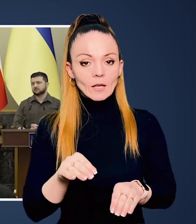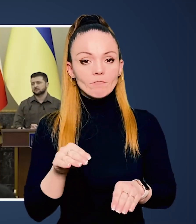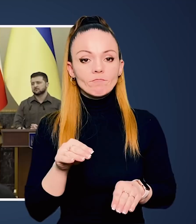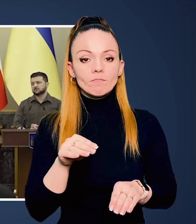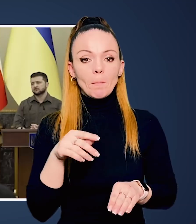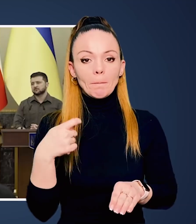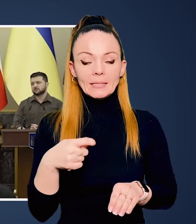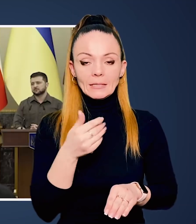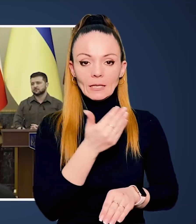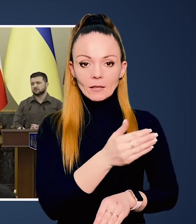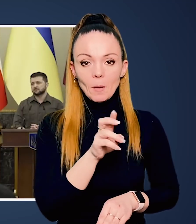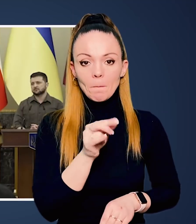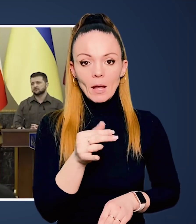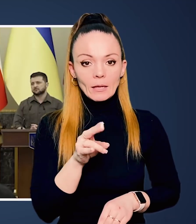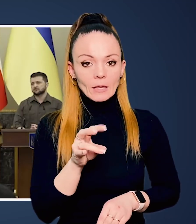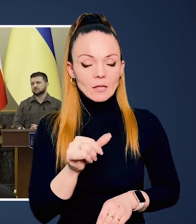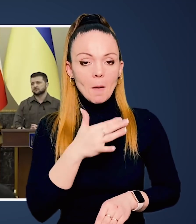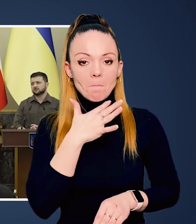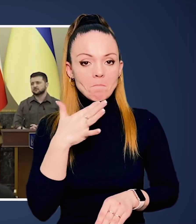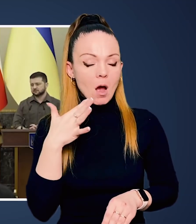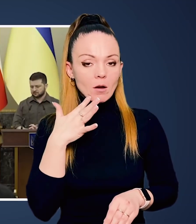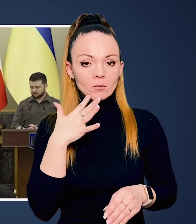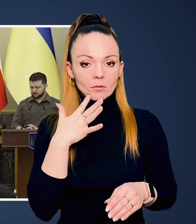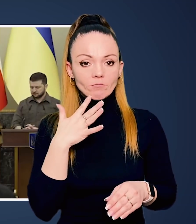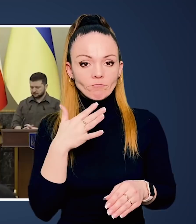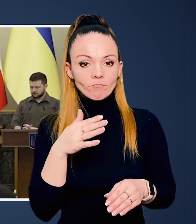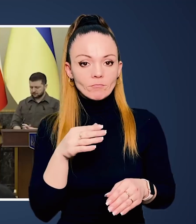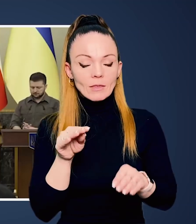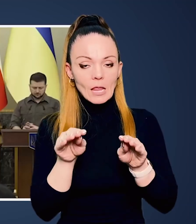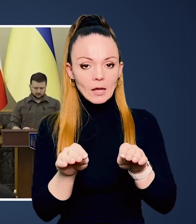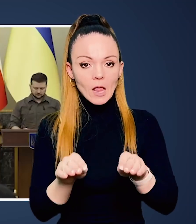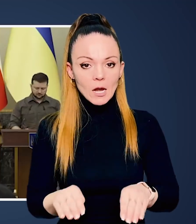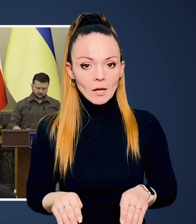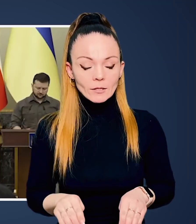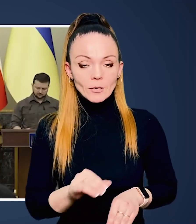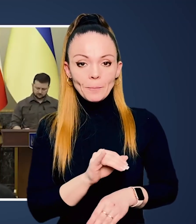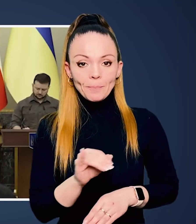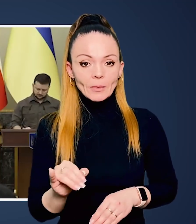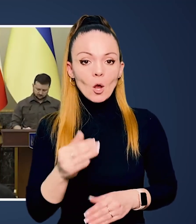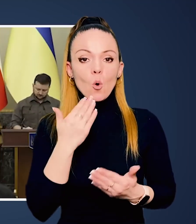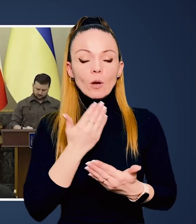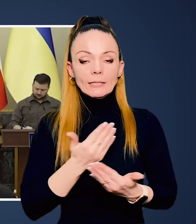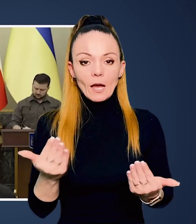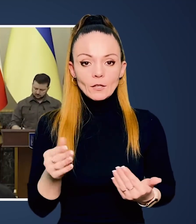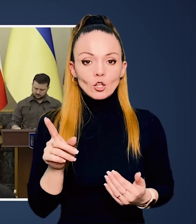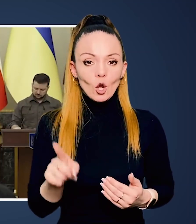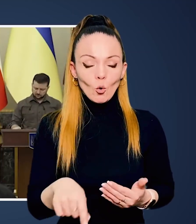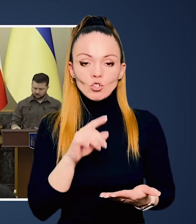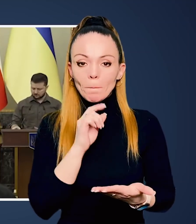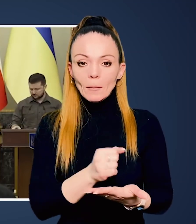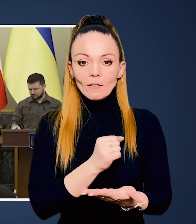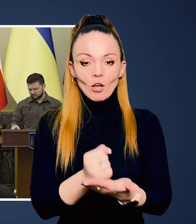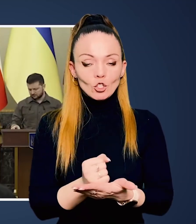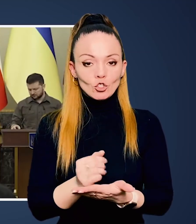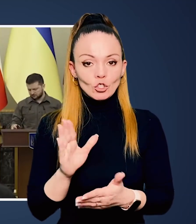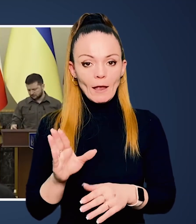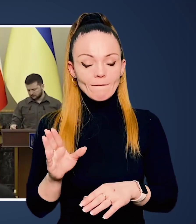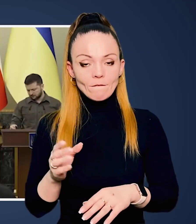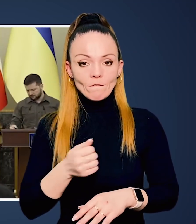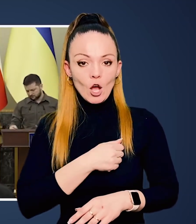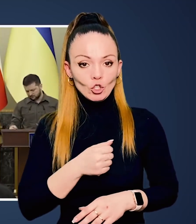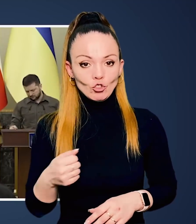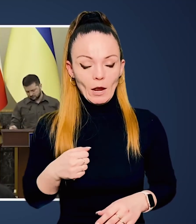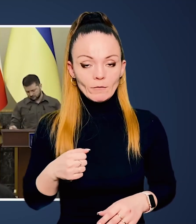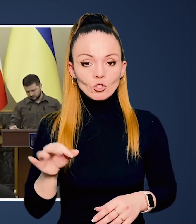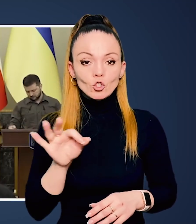є США. Декларація президента Байдена, багатократна декларація і